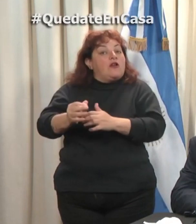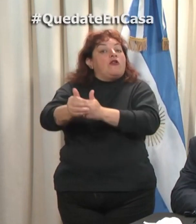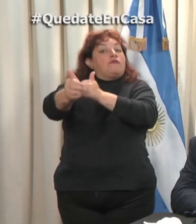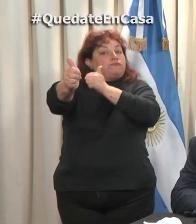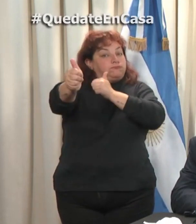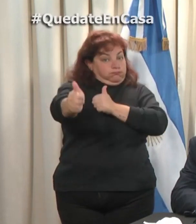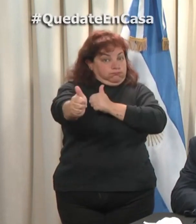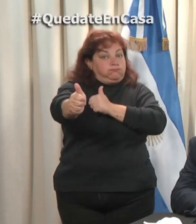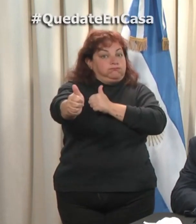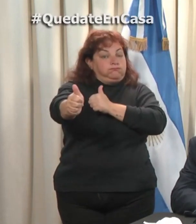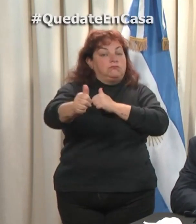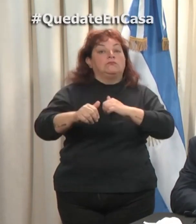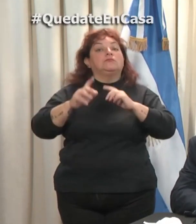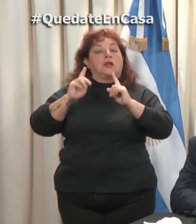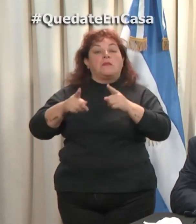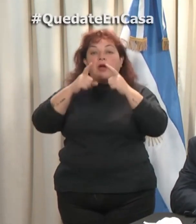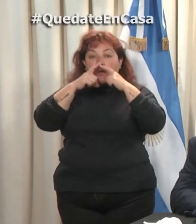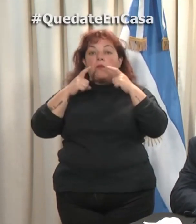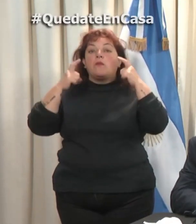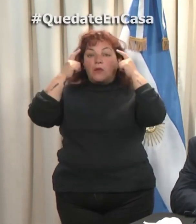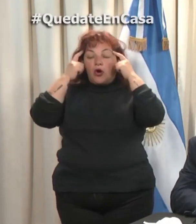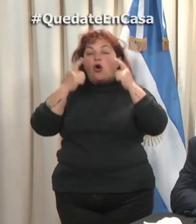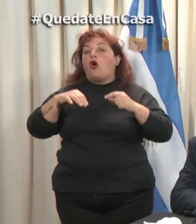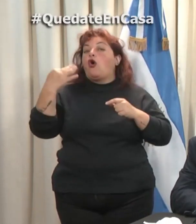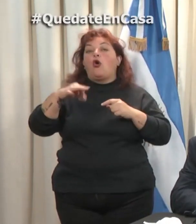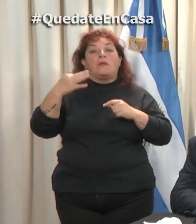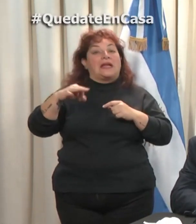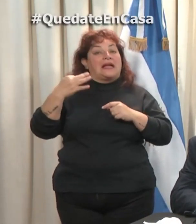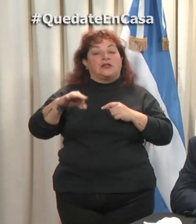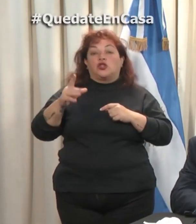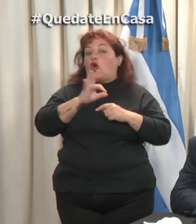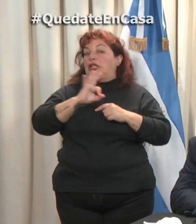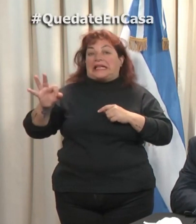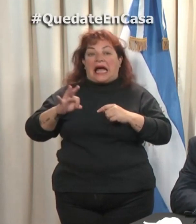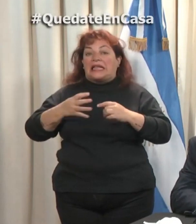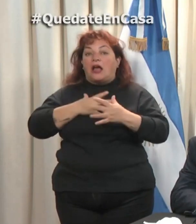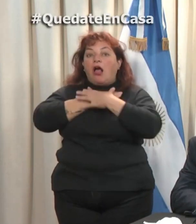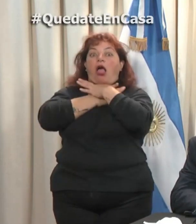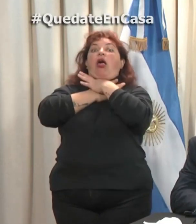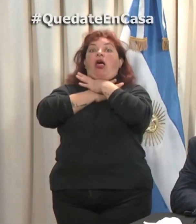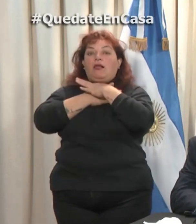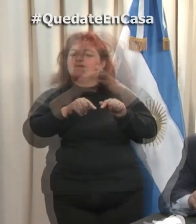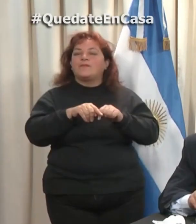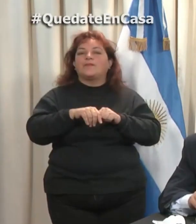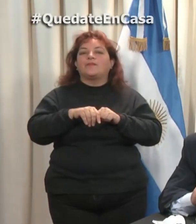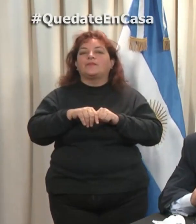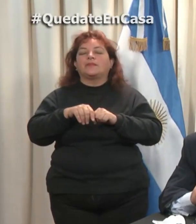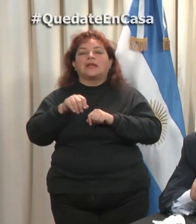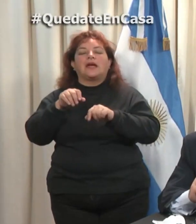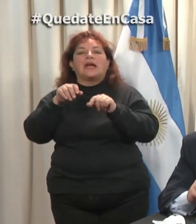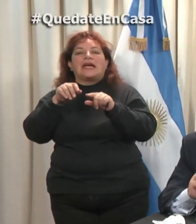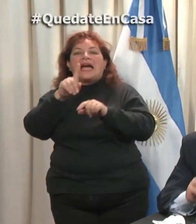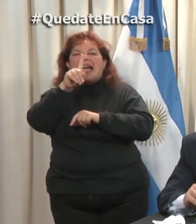reglamentación. Por otro lado, el uso de barrijo es obligatorio. Nadie se asfixia cuando hace actividad física con barrijo. Hay